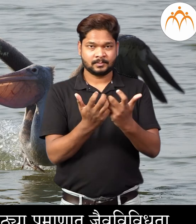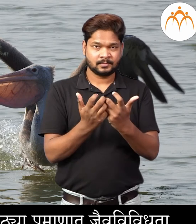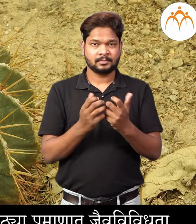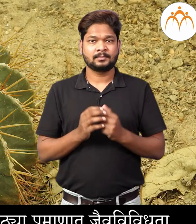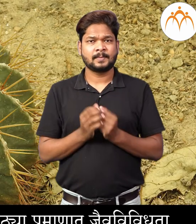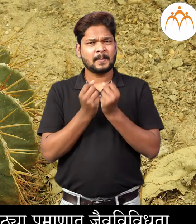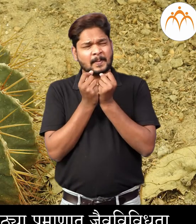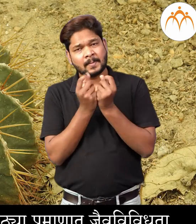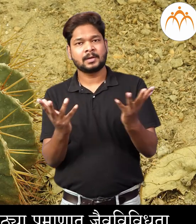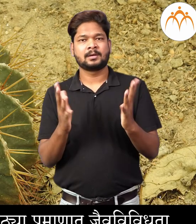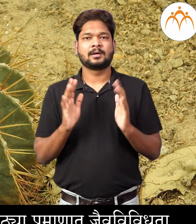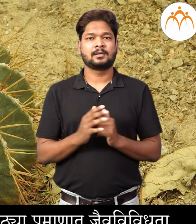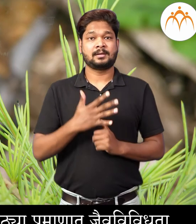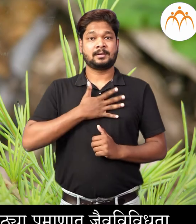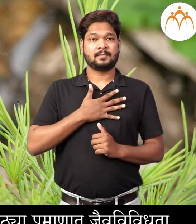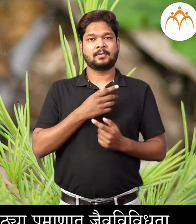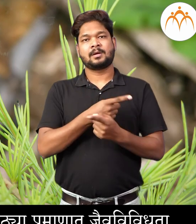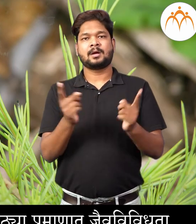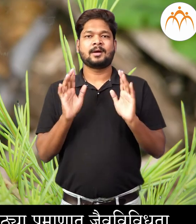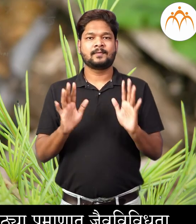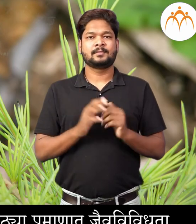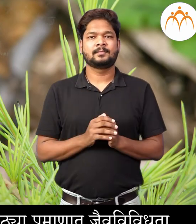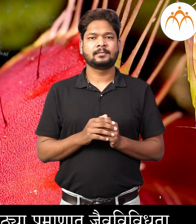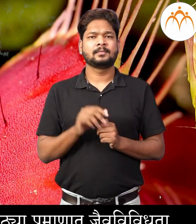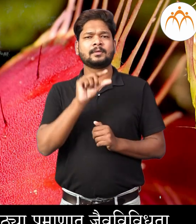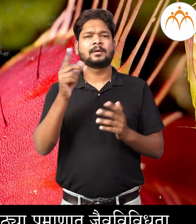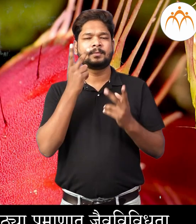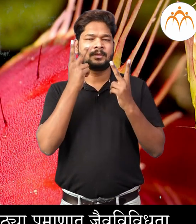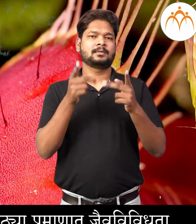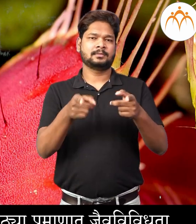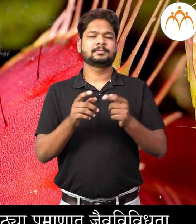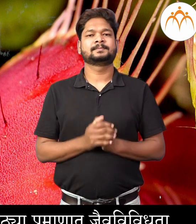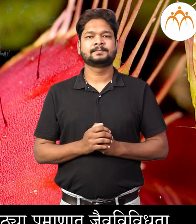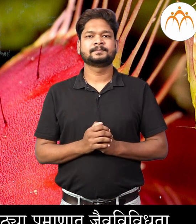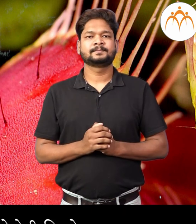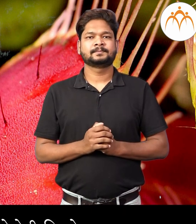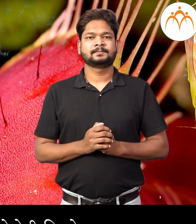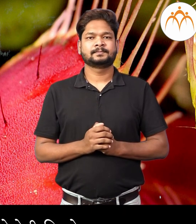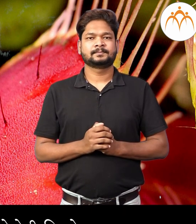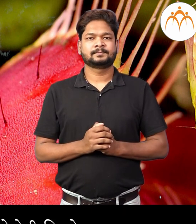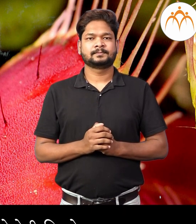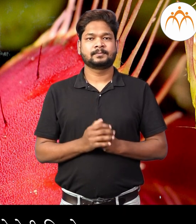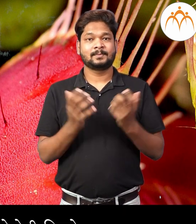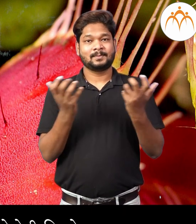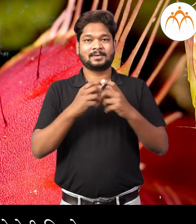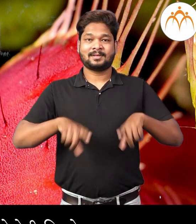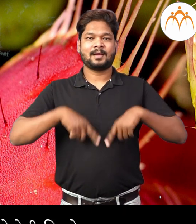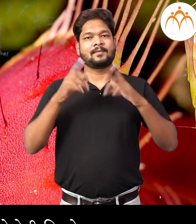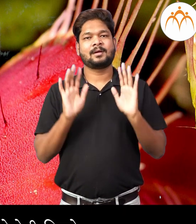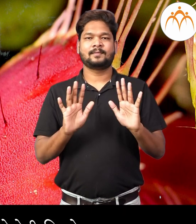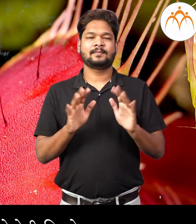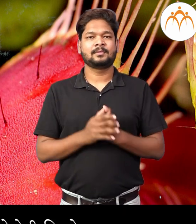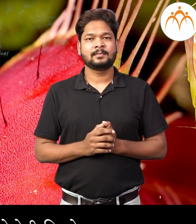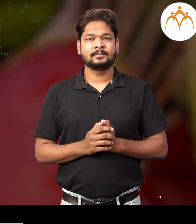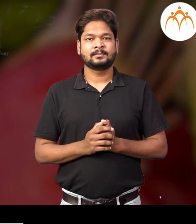सजीवान मध्ये आपलेला मोठ्या प्रमानाद जईव विविधता दिसुनेते तसेच अनुकुलन जालेलेही